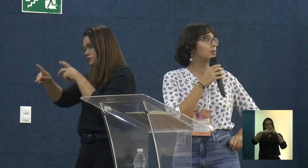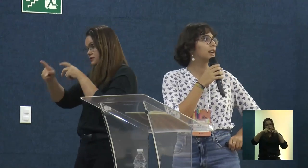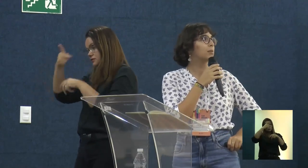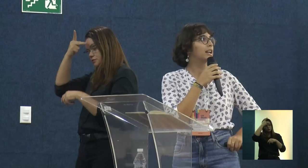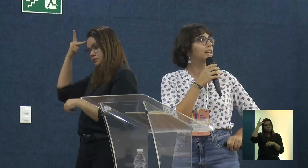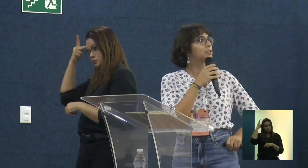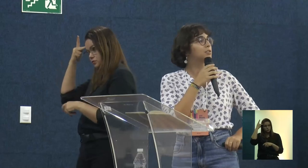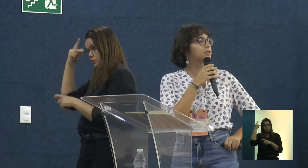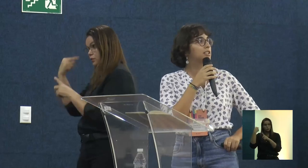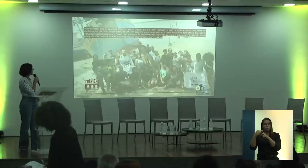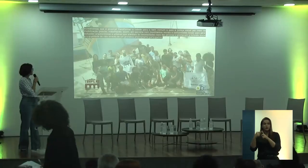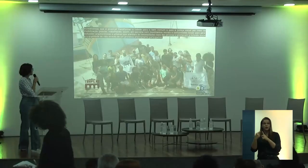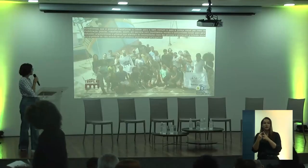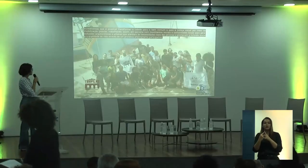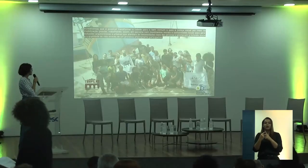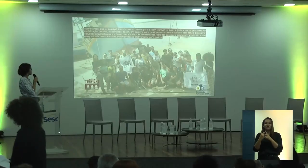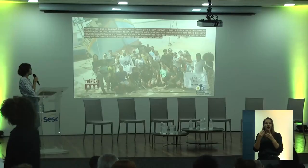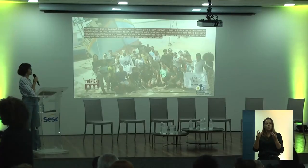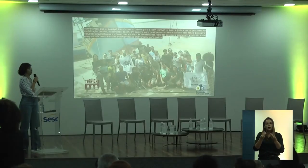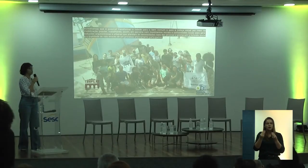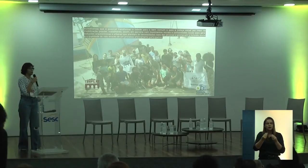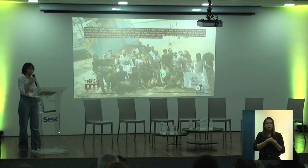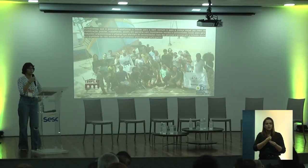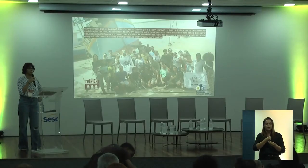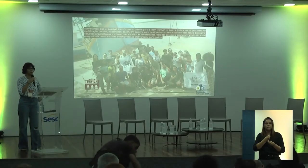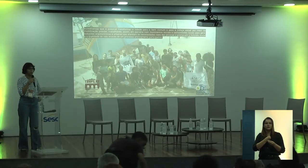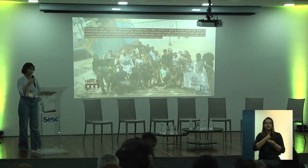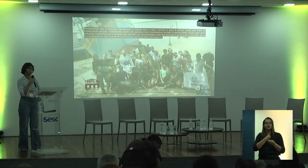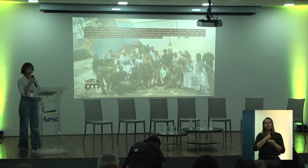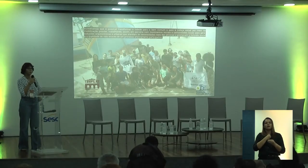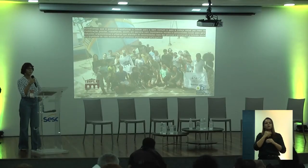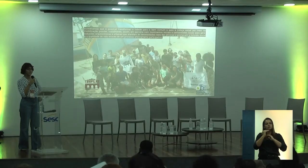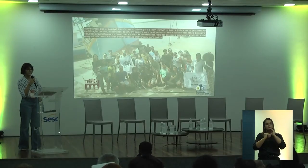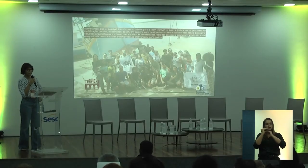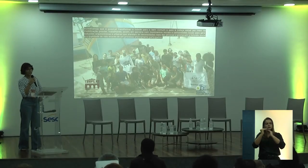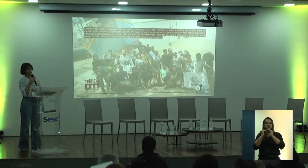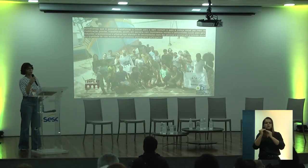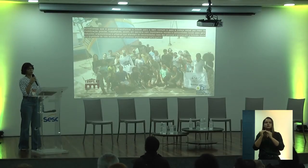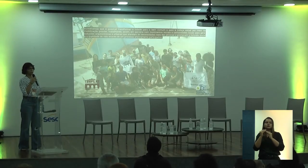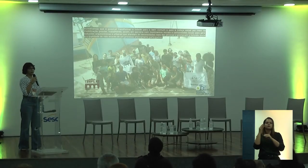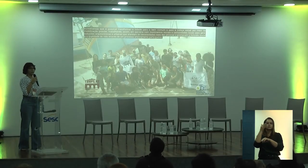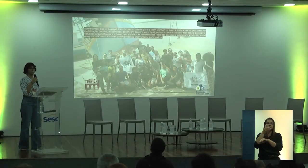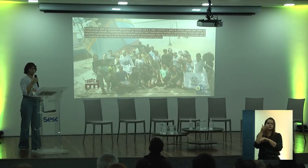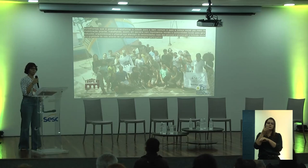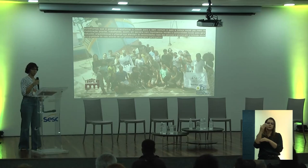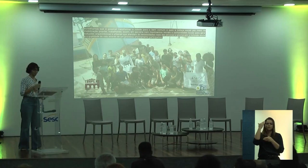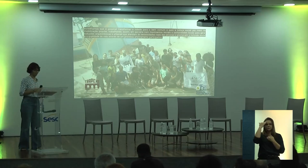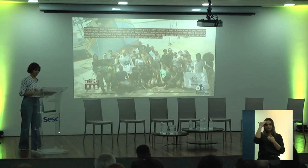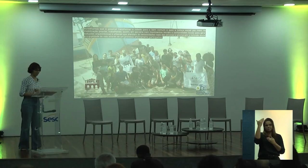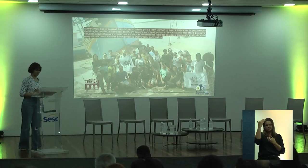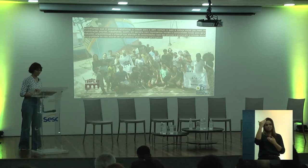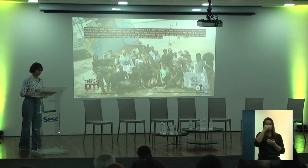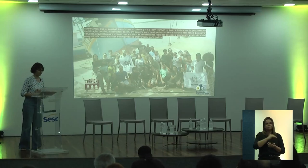social e a qualidade de vida através de um processo efetivamente participativo. E é isso. Muito obrigada.